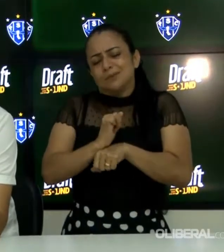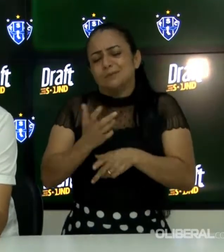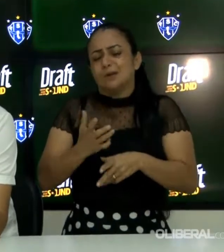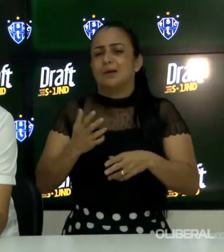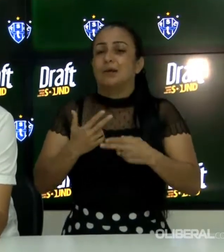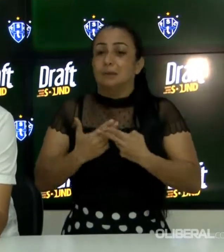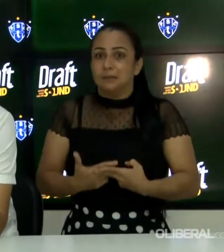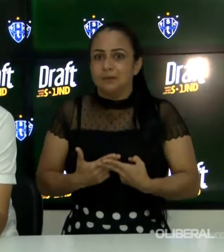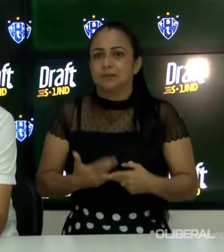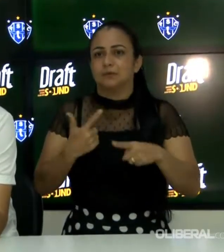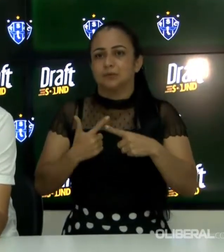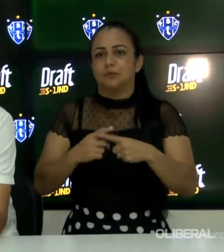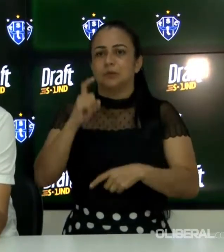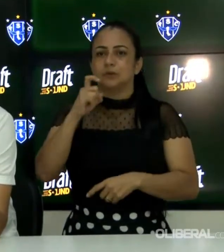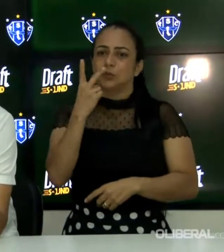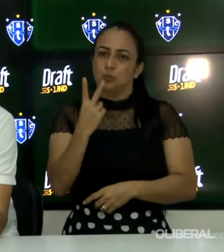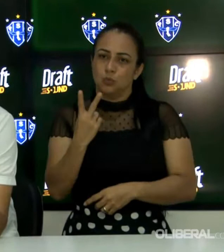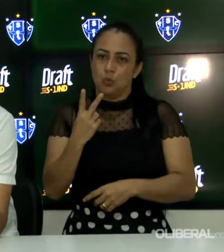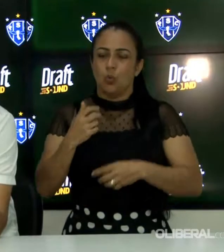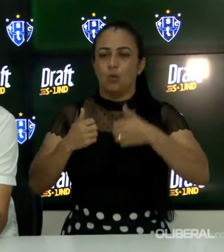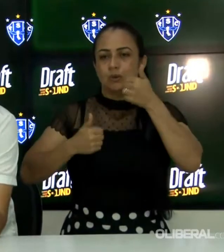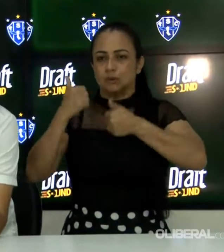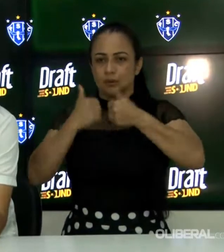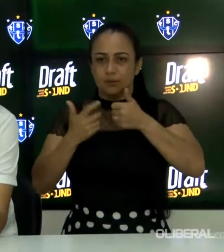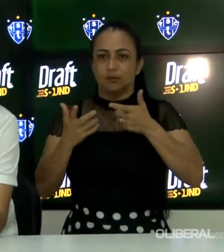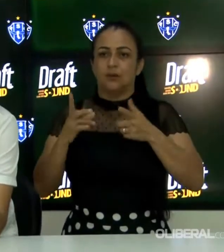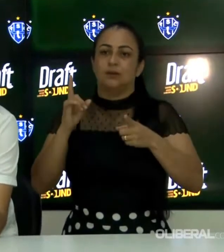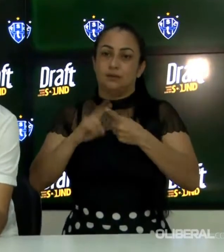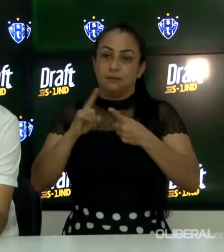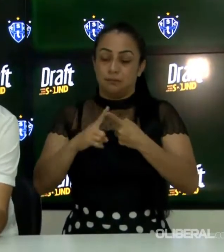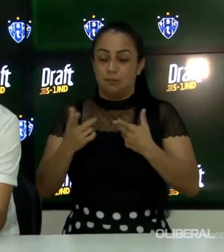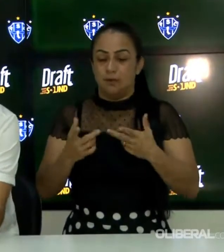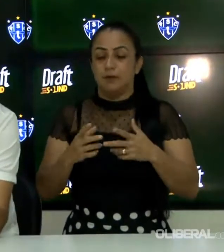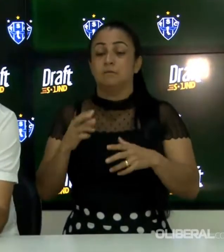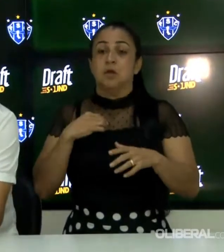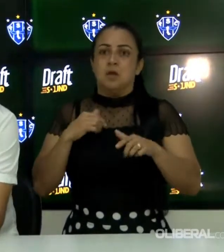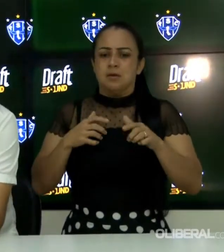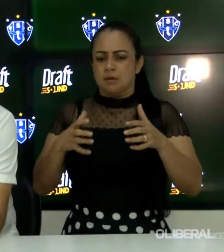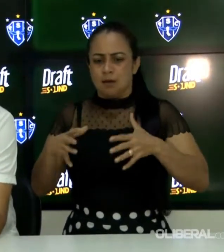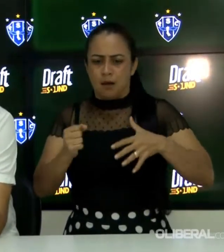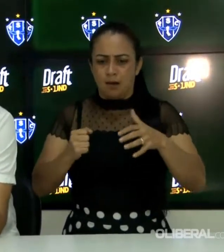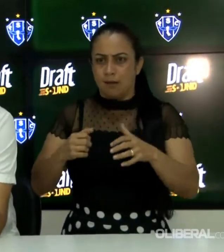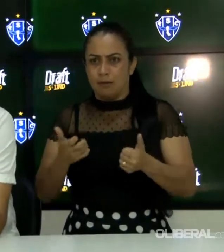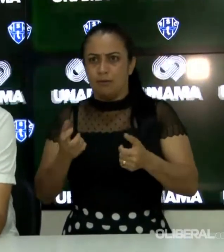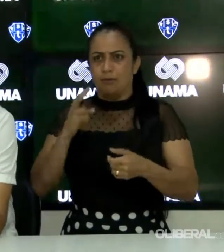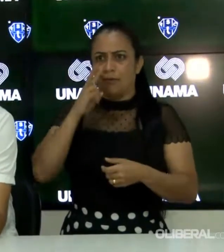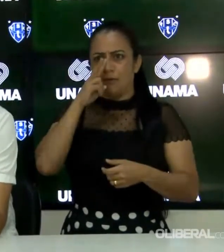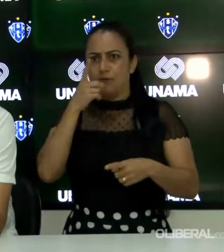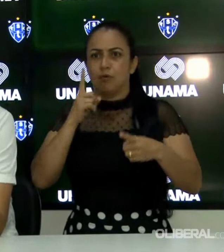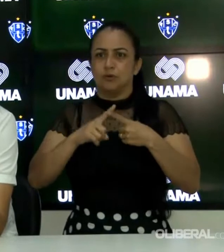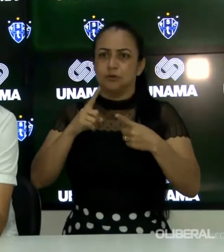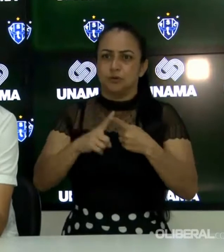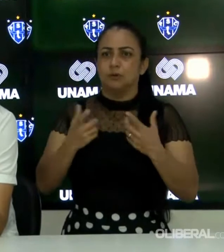hoje, porque são dois jogadores de muita técnica, tanto o Jamie, aquele centroavante que retém mais o jogo e procura a